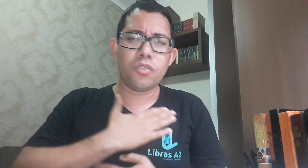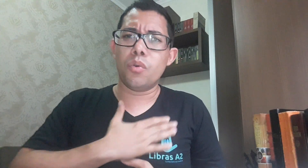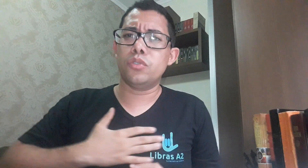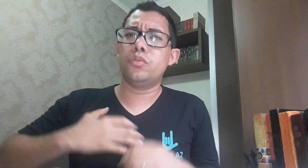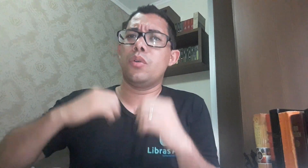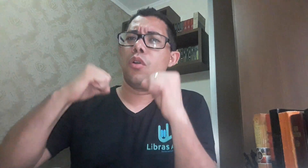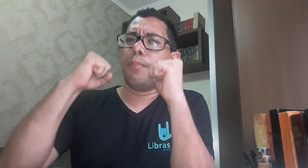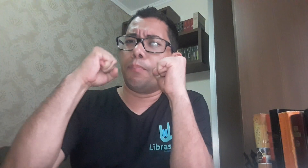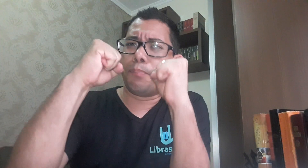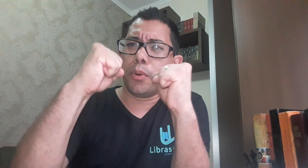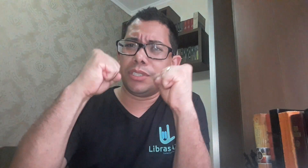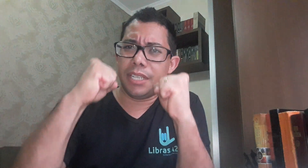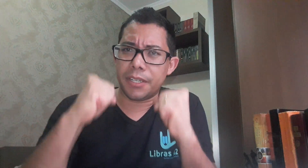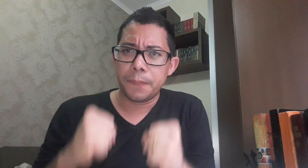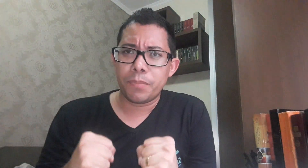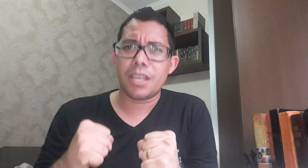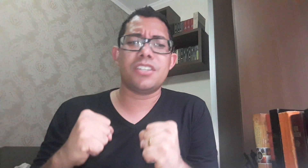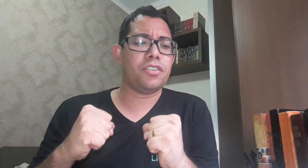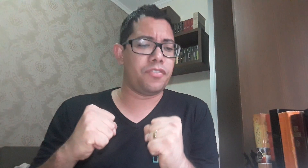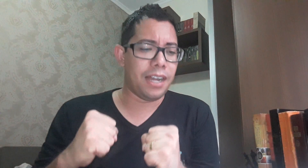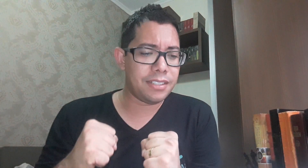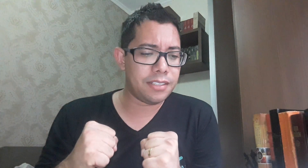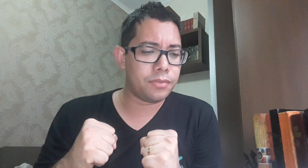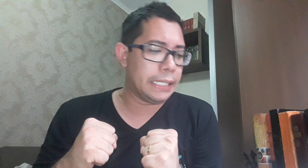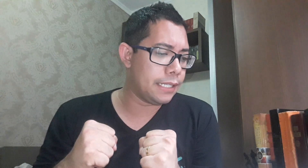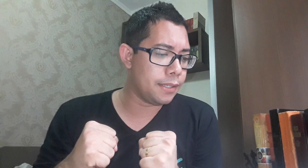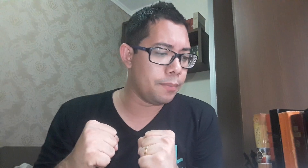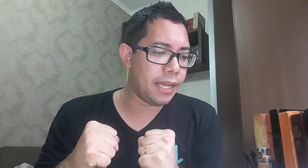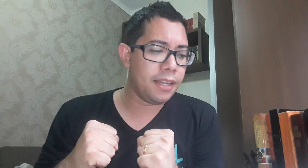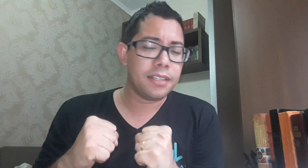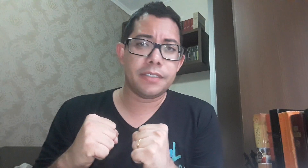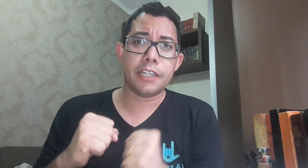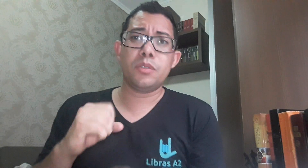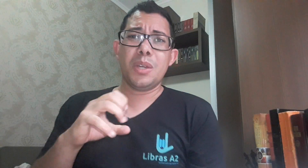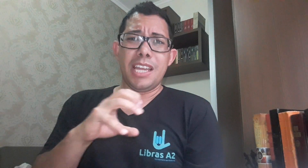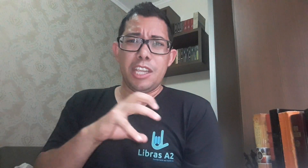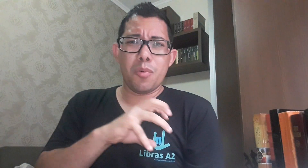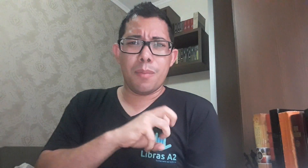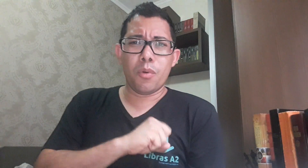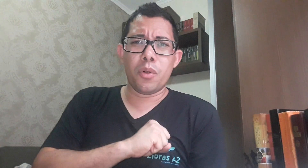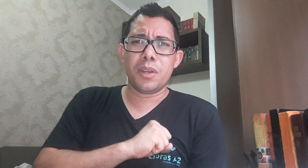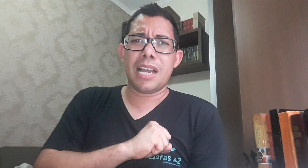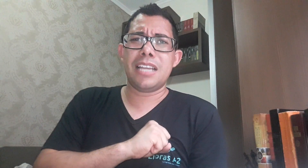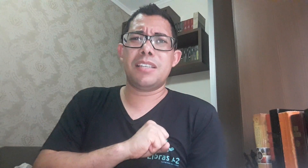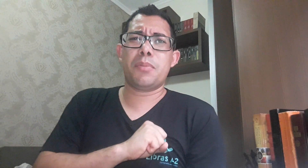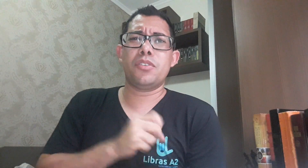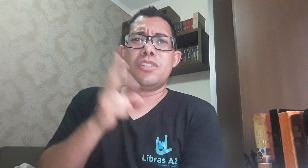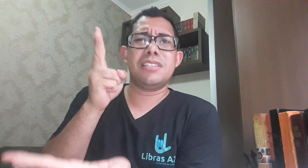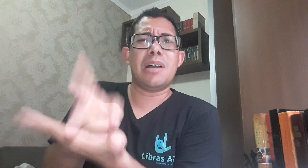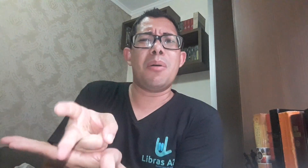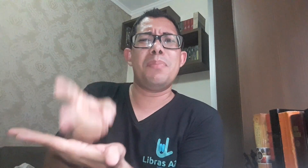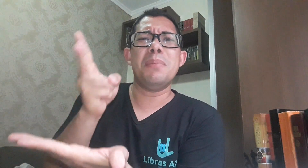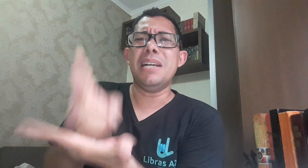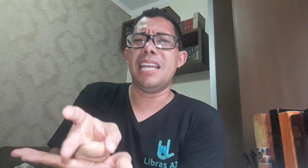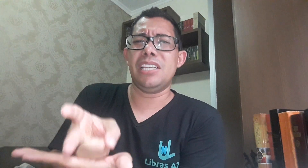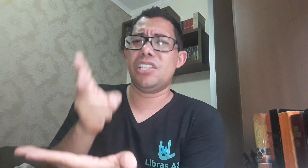gozo, poder. A gente faz isso aqui também, certo? E um amor, aí você pode utilizar o permanente.